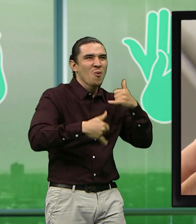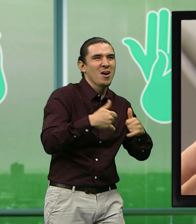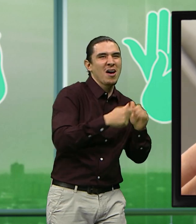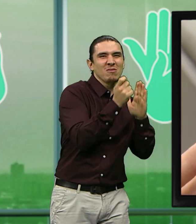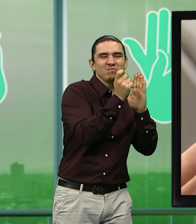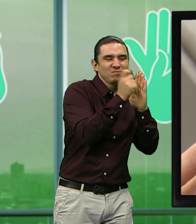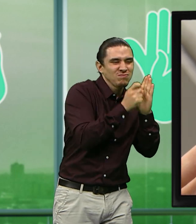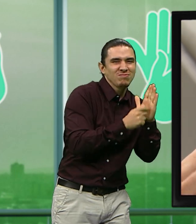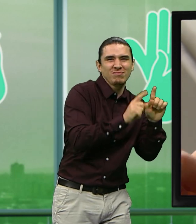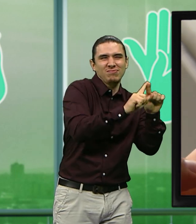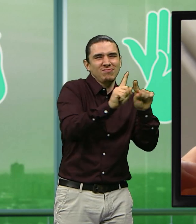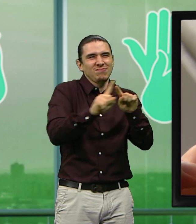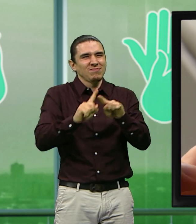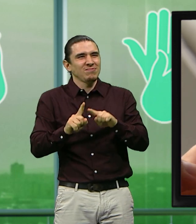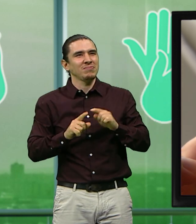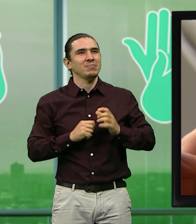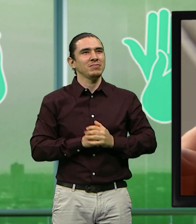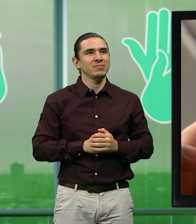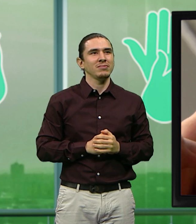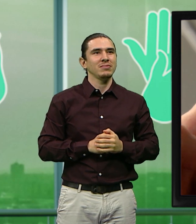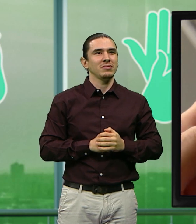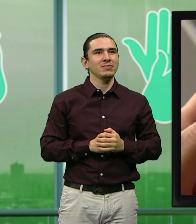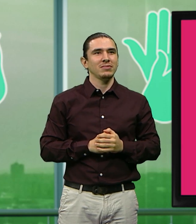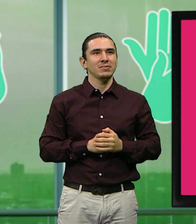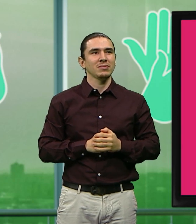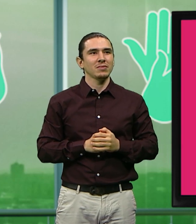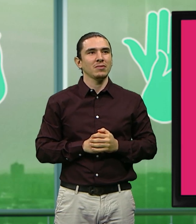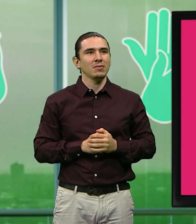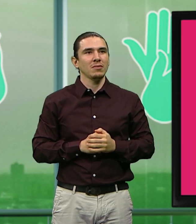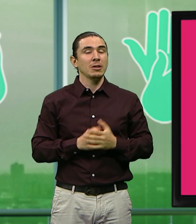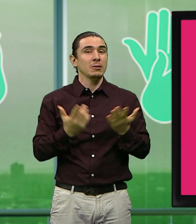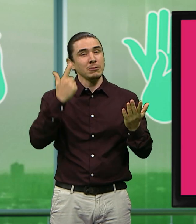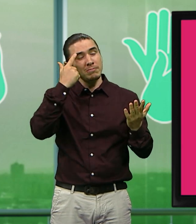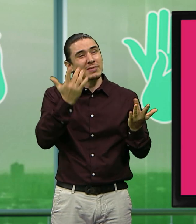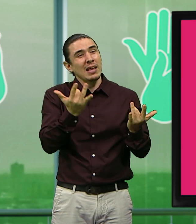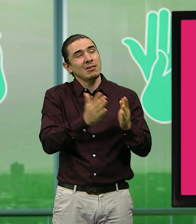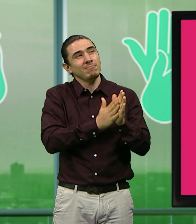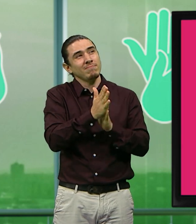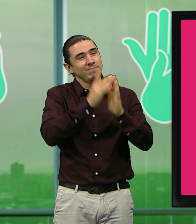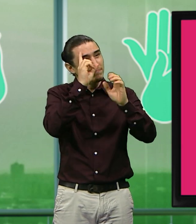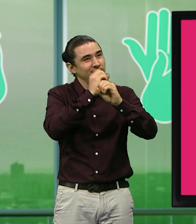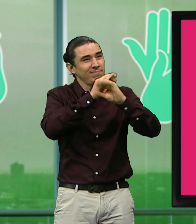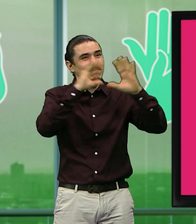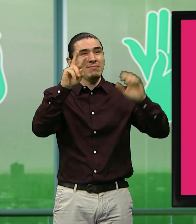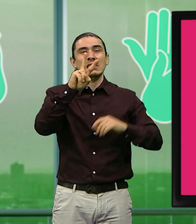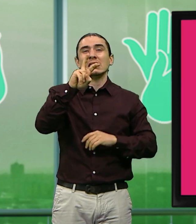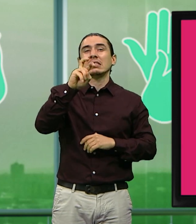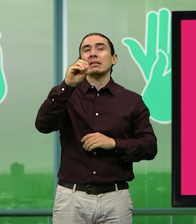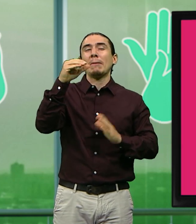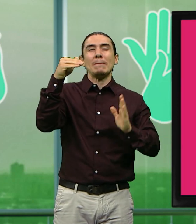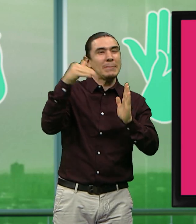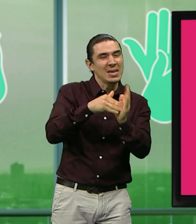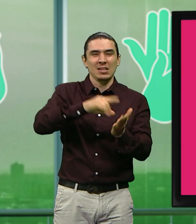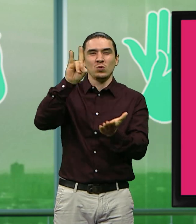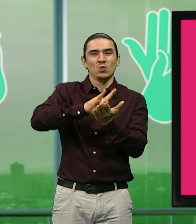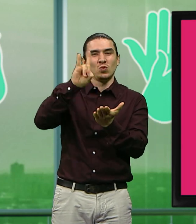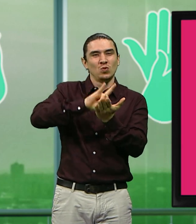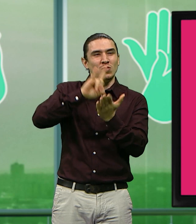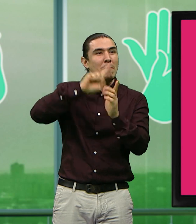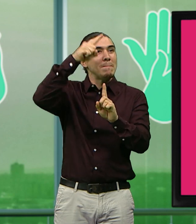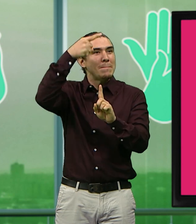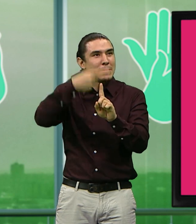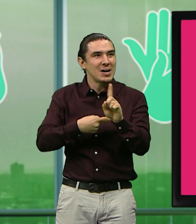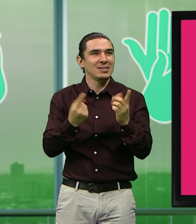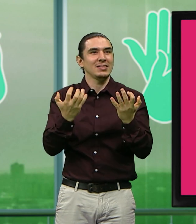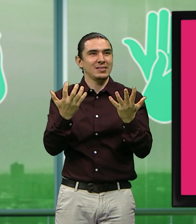de referencia a las películas Magmas, la vendedora de rosas y Akia, espera cumplir con 70 mil descargas al mes y llegar a